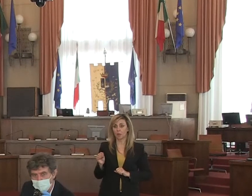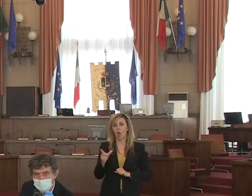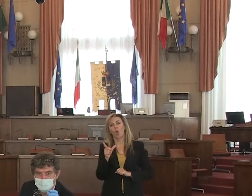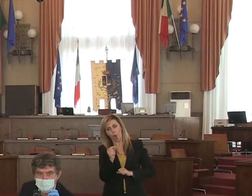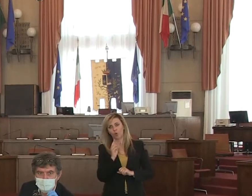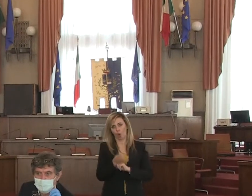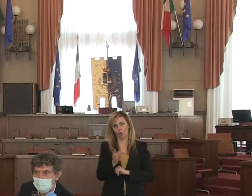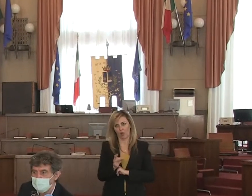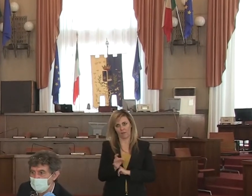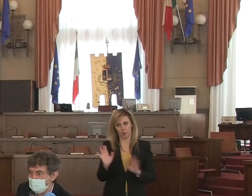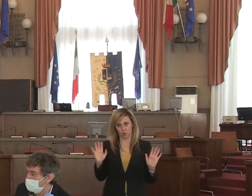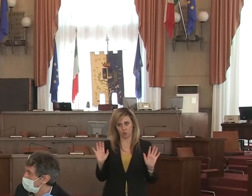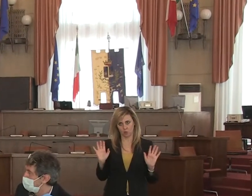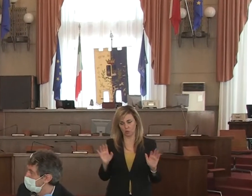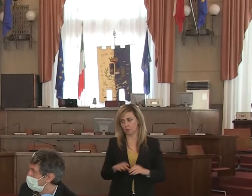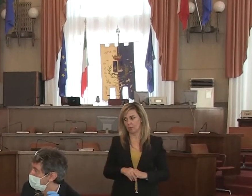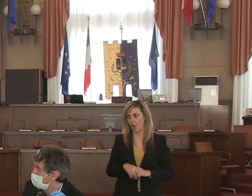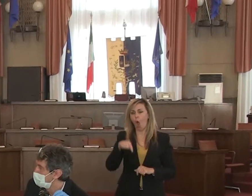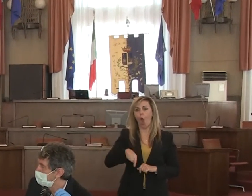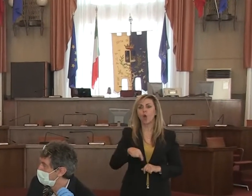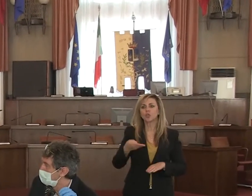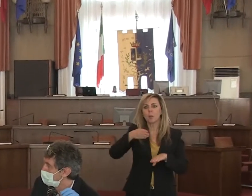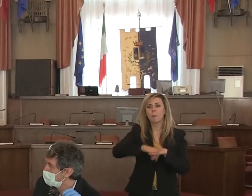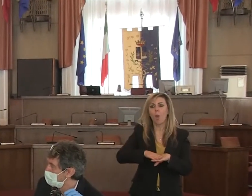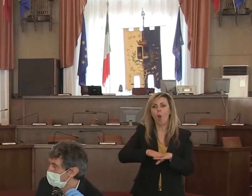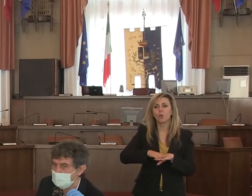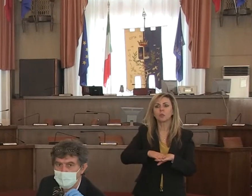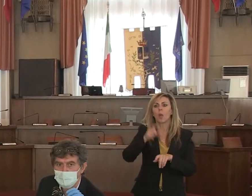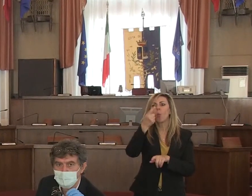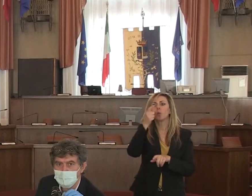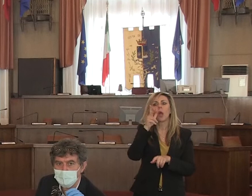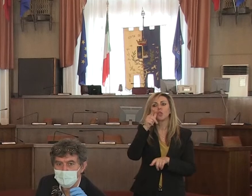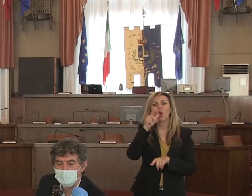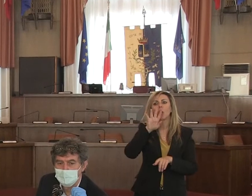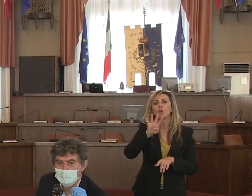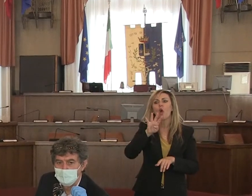coronavirus. Oggi è morta una signora di 95 anni.